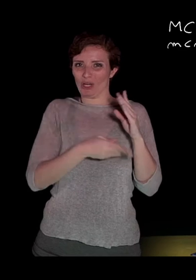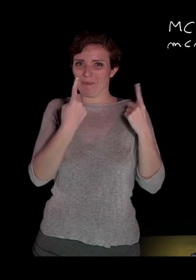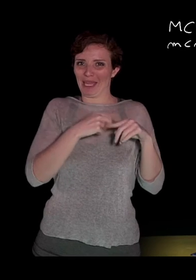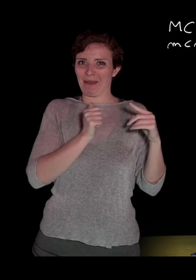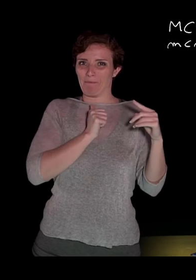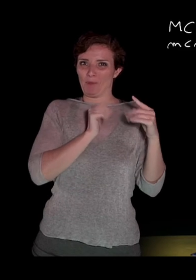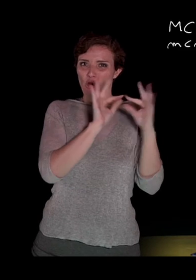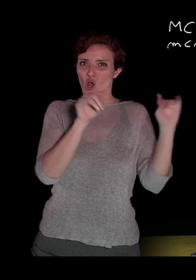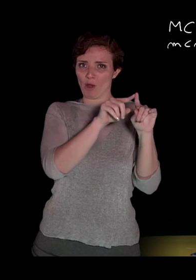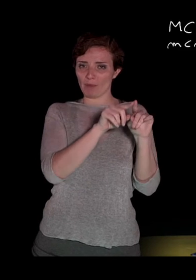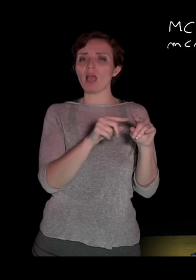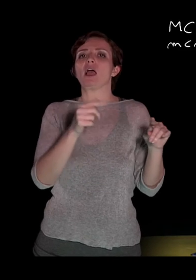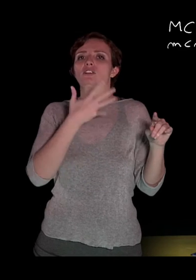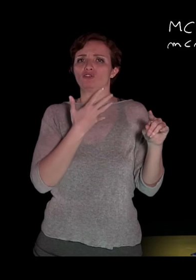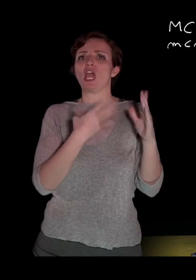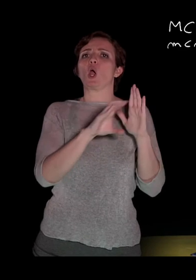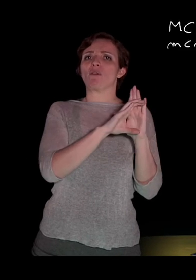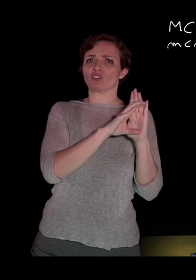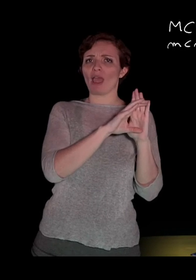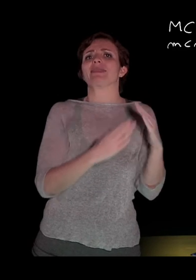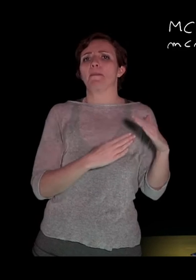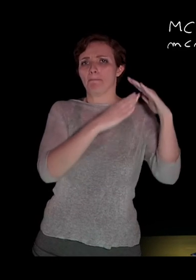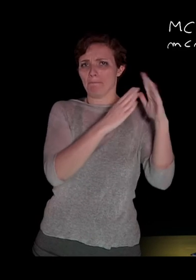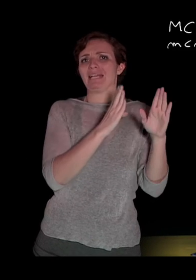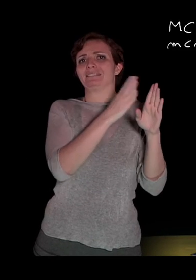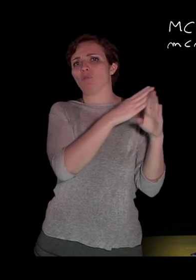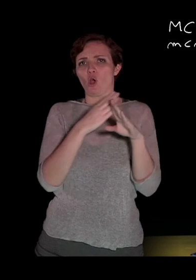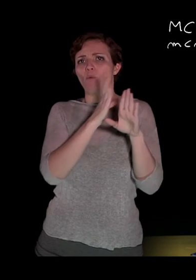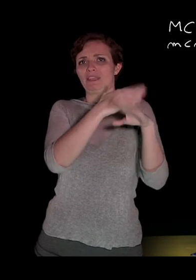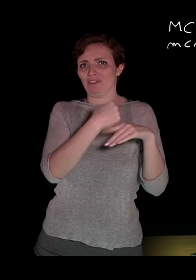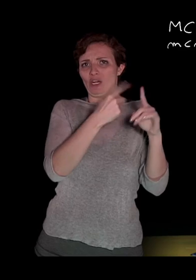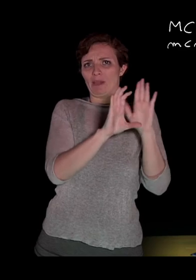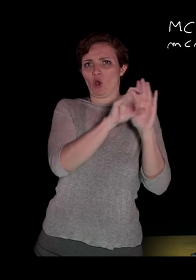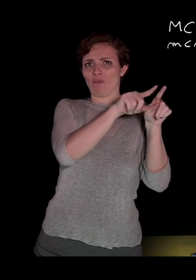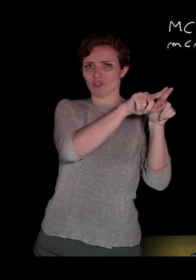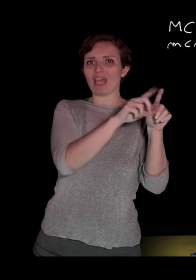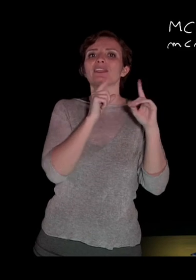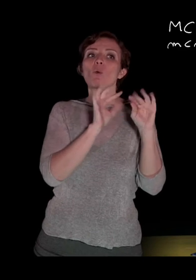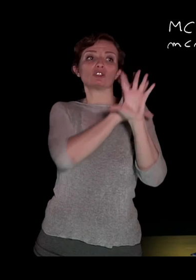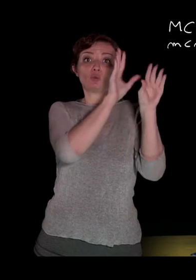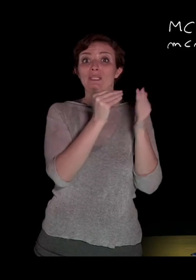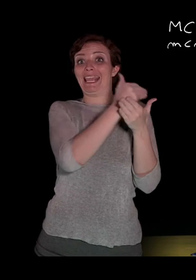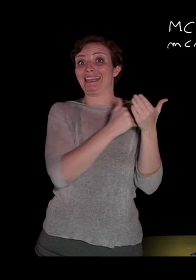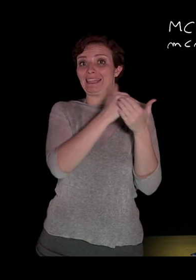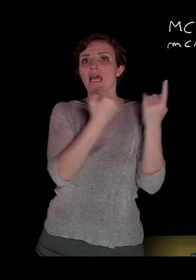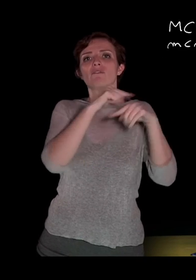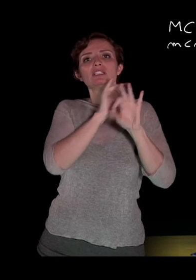come coefficiente il massimo comundivisore ovviamente dei valori assoluti dei coefficienti quando questi sono tutti quanti interi. Se invece sono frazionari questi